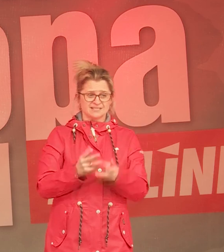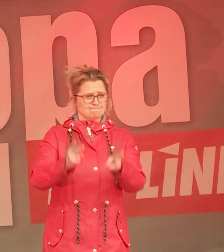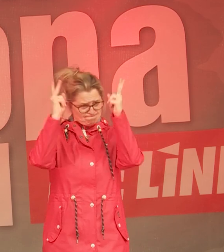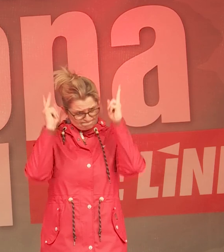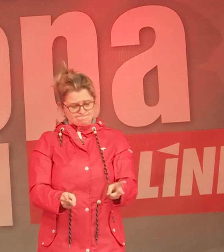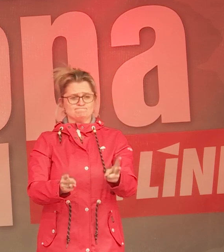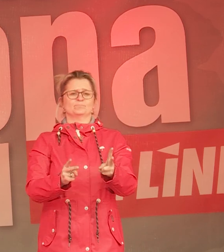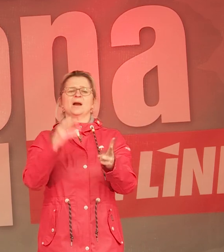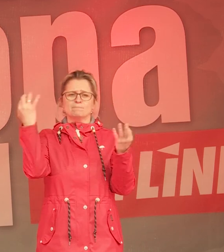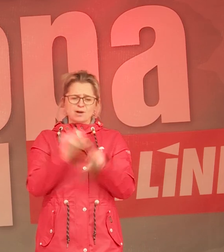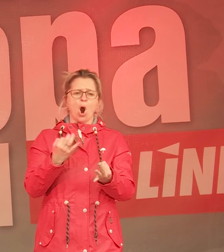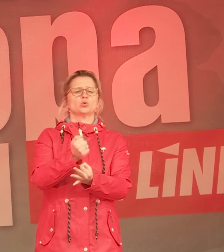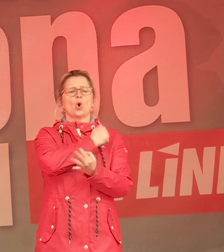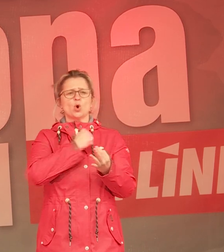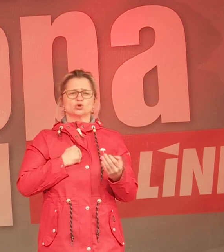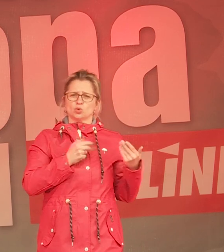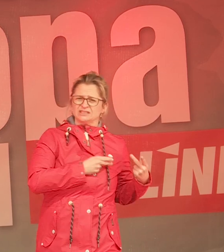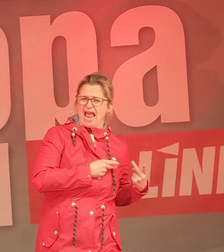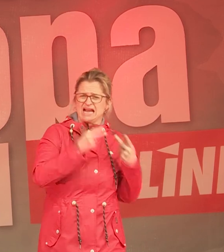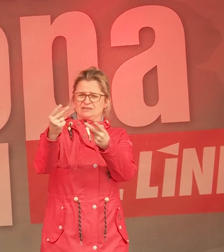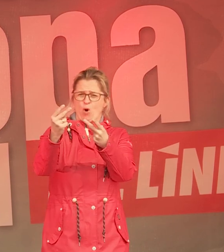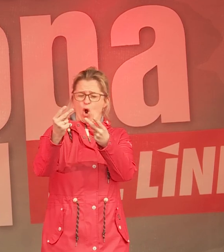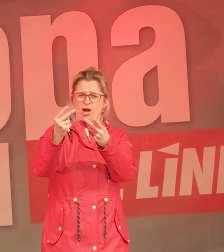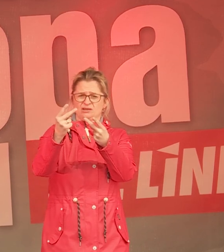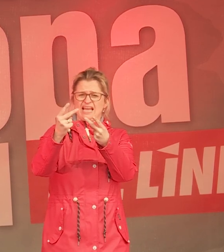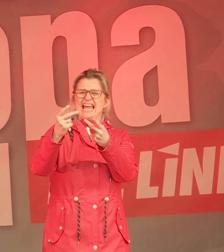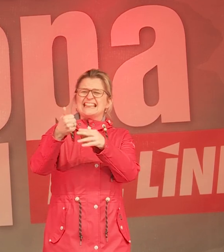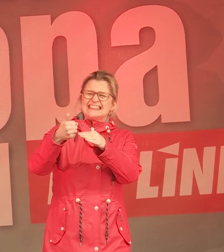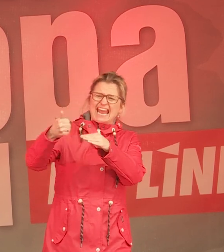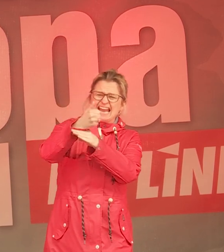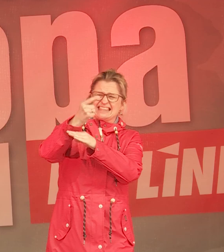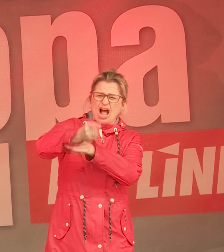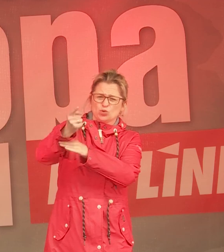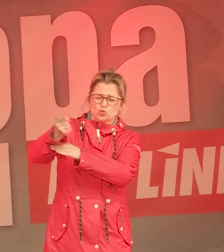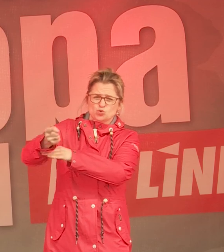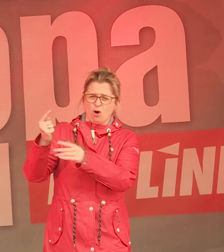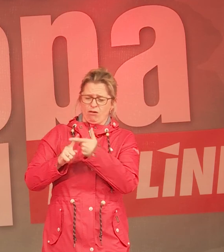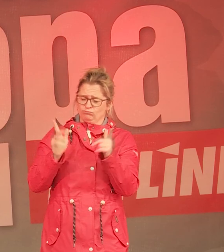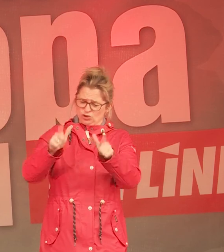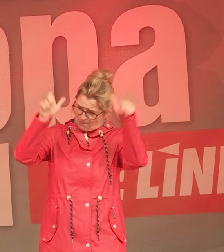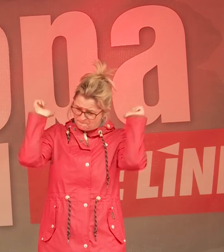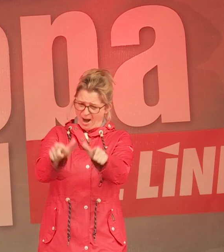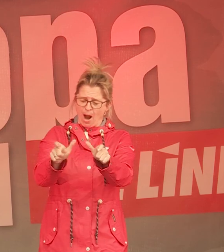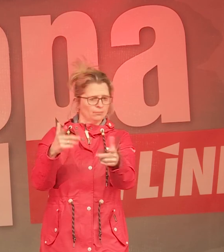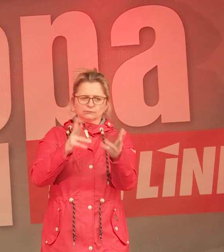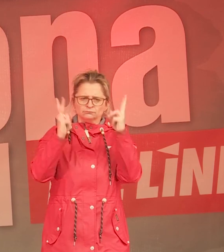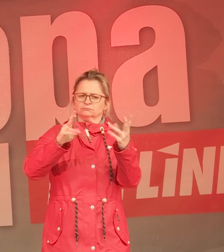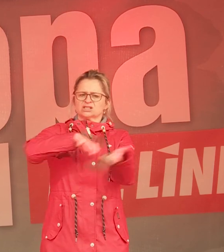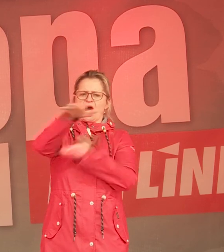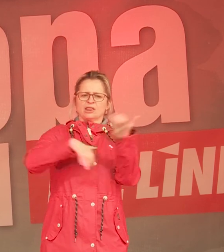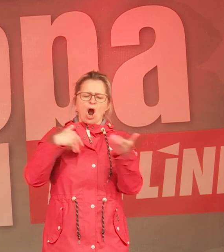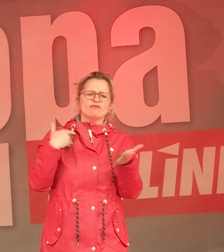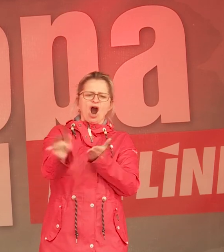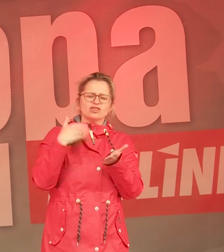endlich Rüstungsexporte an Diktaturen und in Kriegen zu verbieten, was ja ein einziger Skandal ist, dass das immer noch läuft,